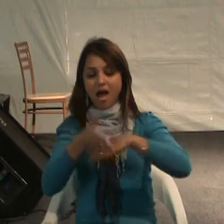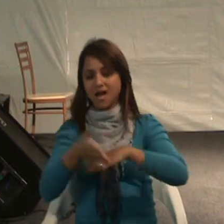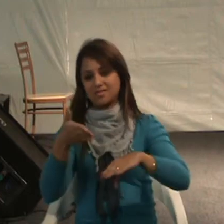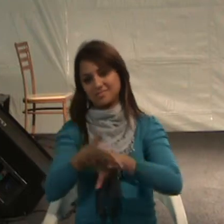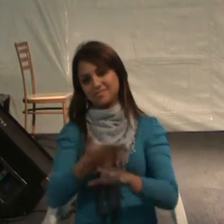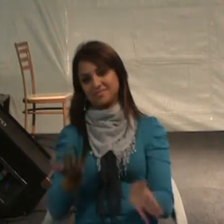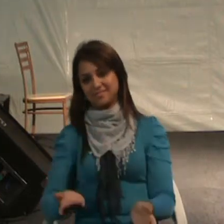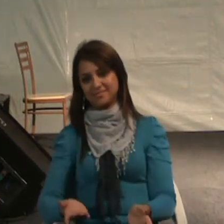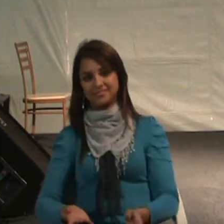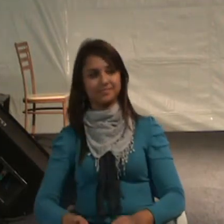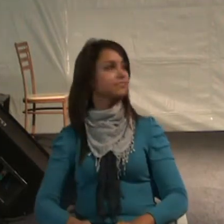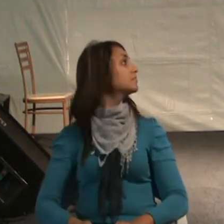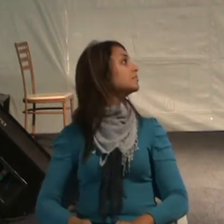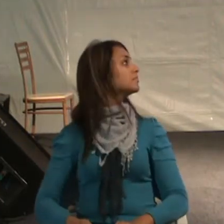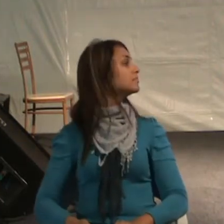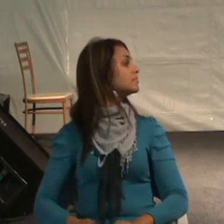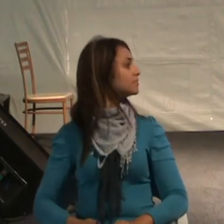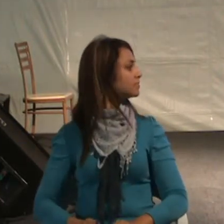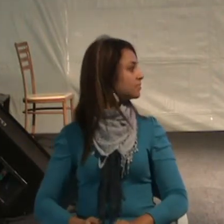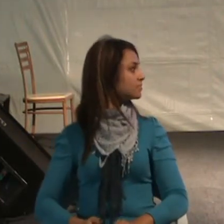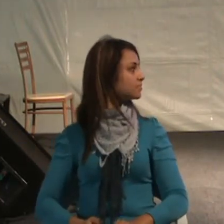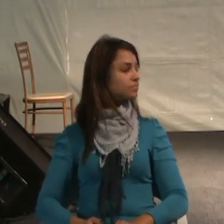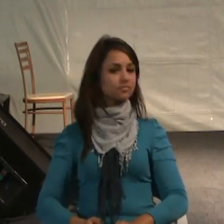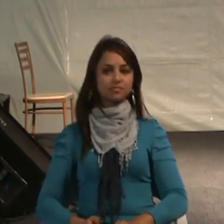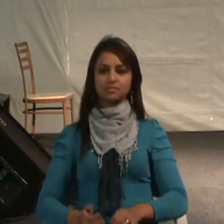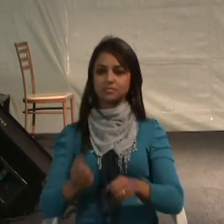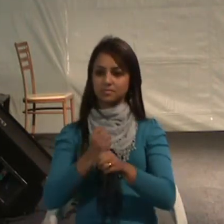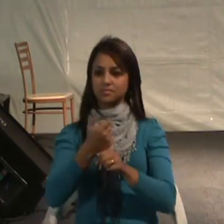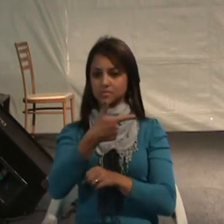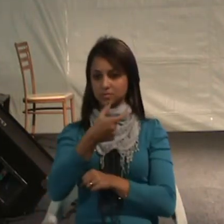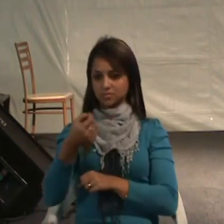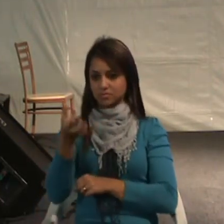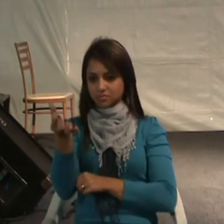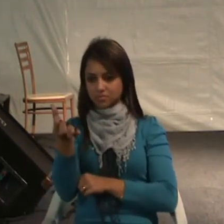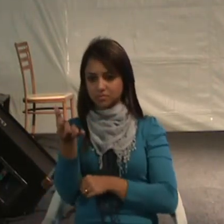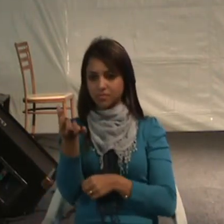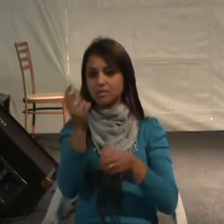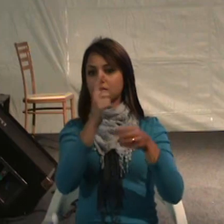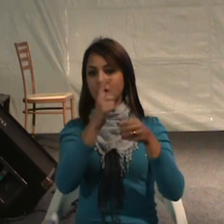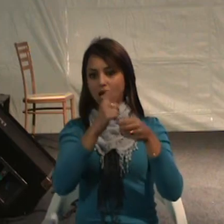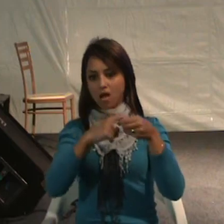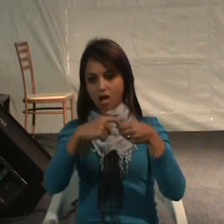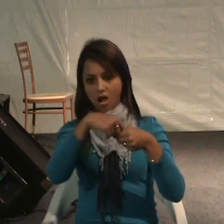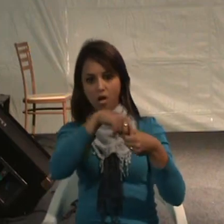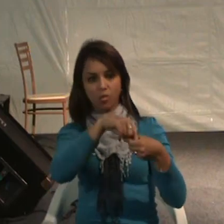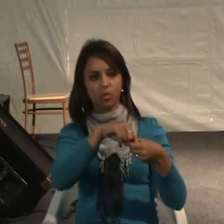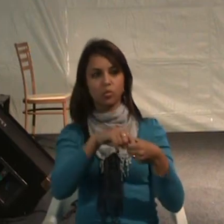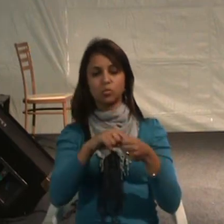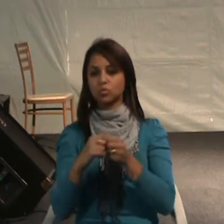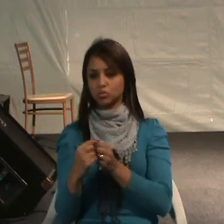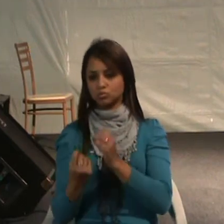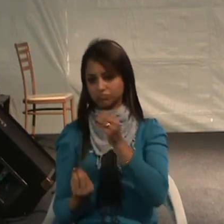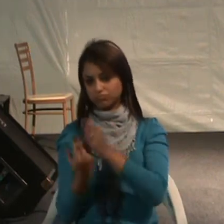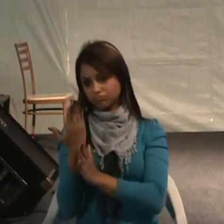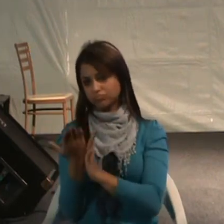acessibilidade. Pode mudar. Então, em 2006, a ONU editou a